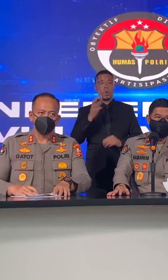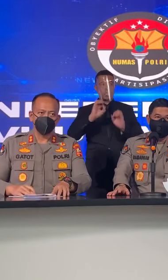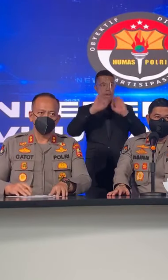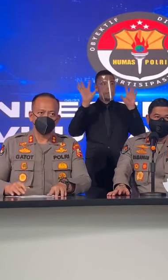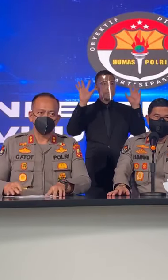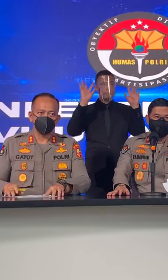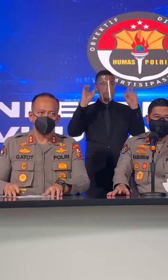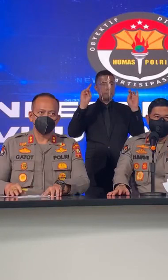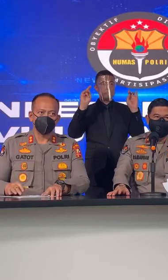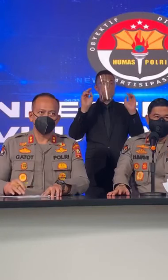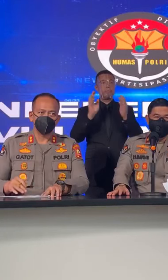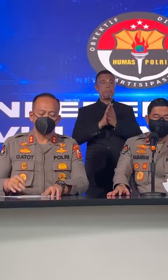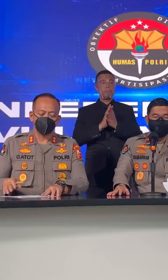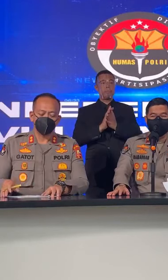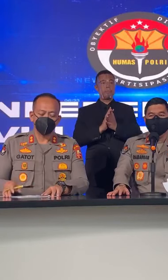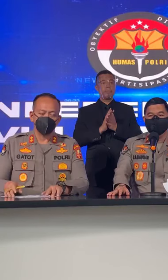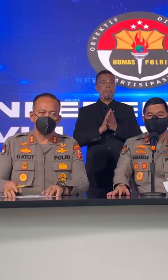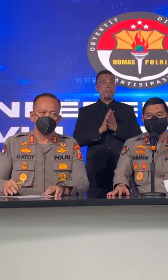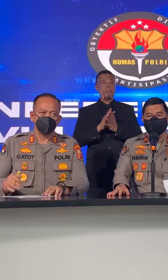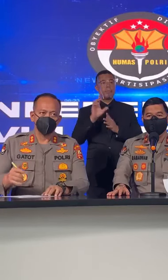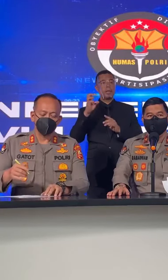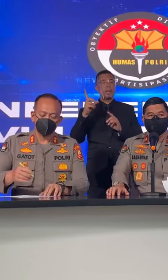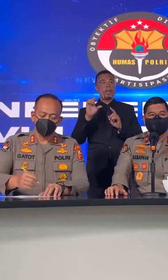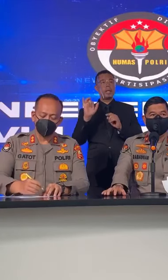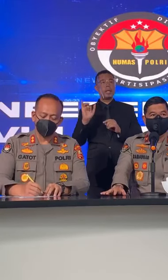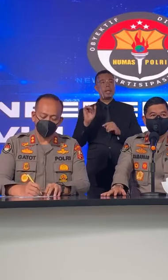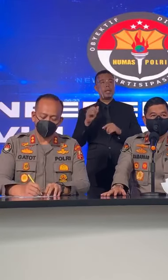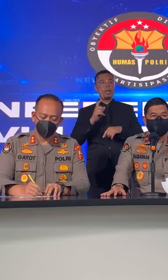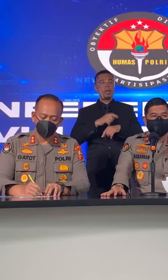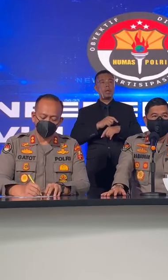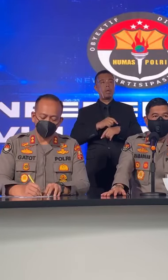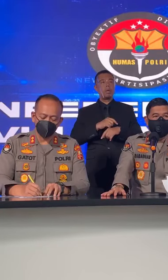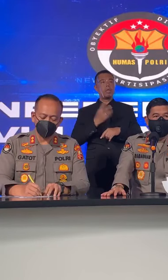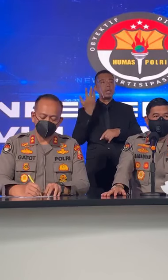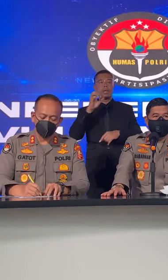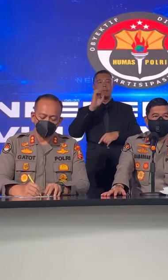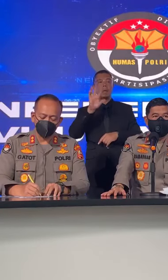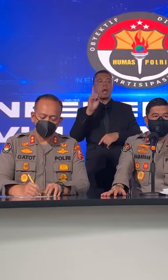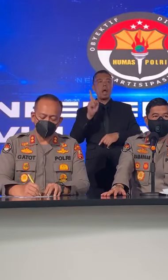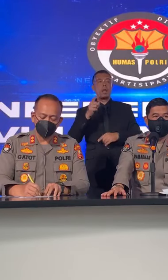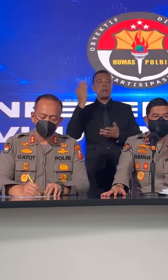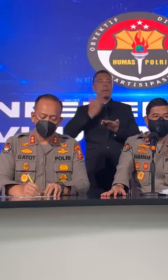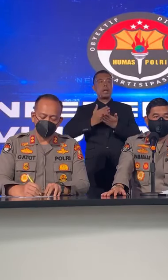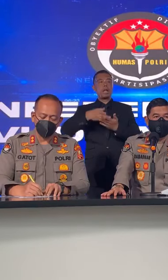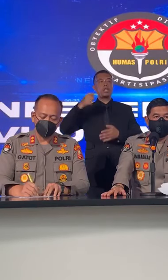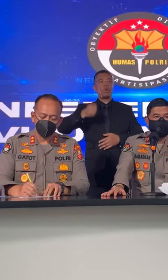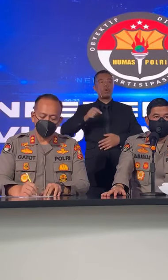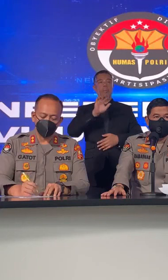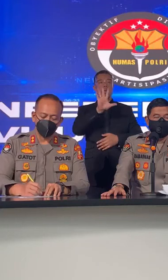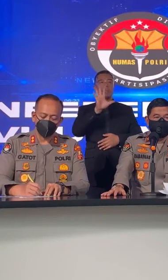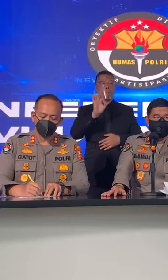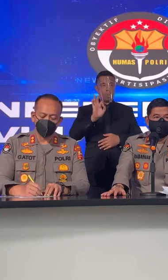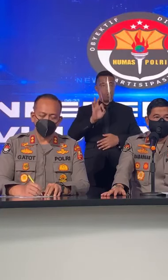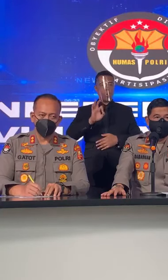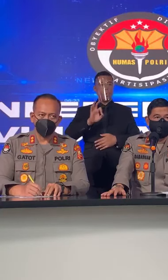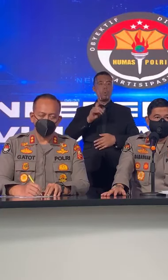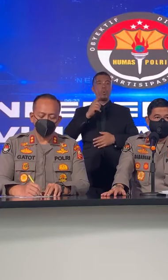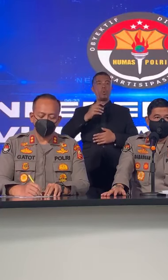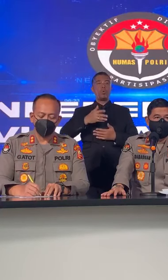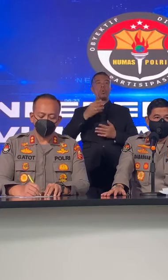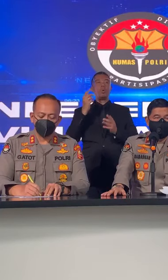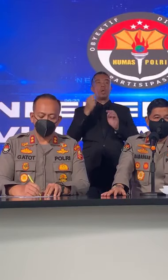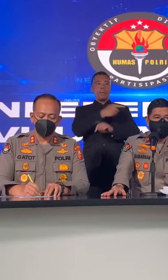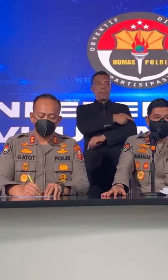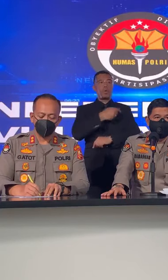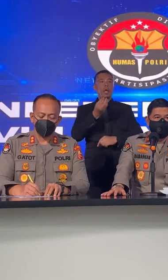Jelas Mbak Lely Silahkan Soal Tadi Kan Disampaikan Ada Penegakan Hukum 50 Penegakan Hukum Satgas